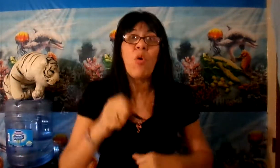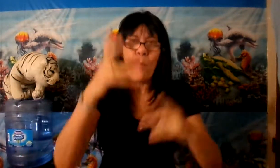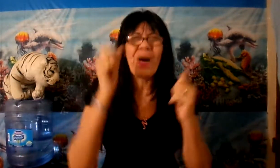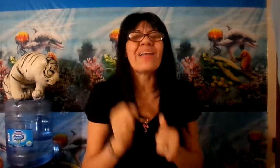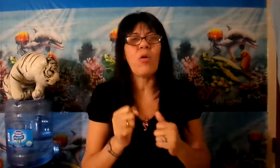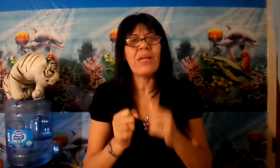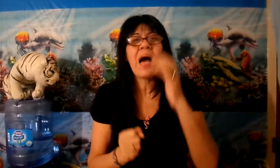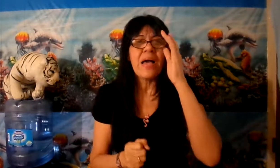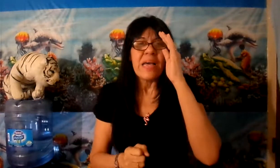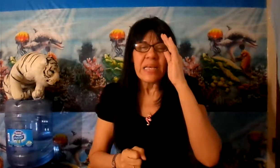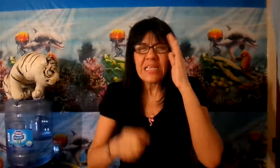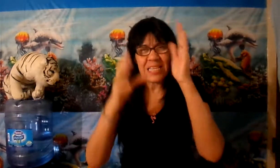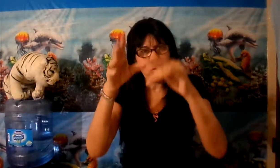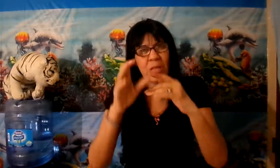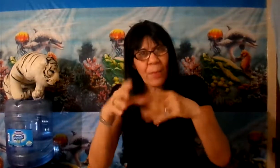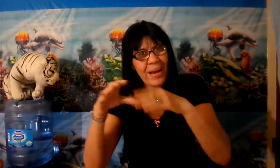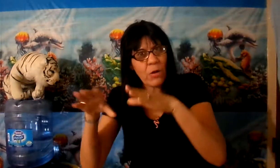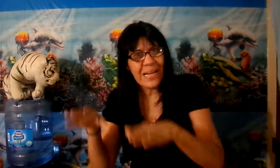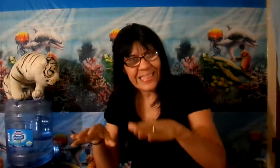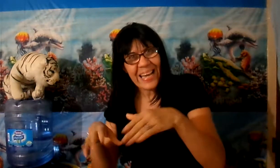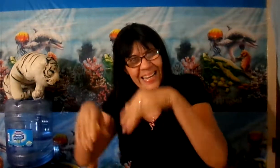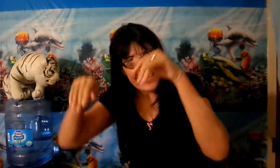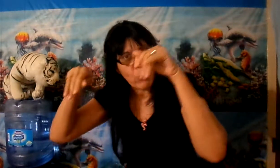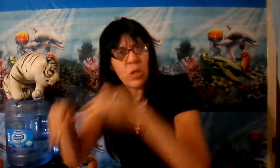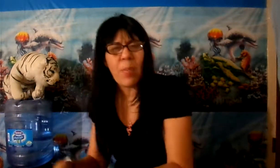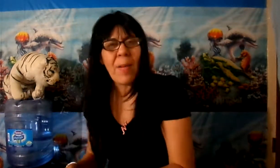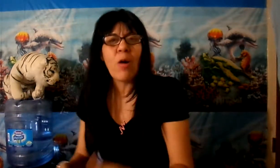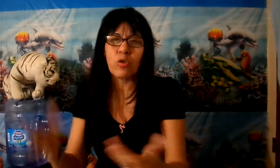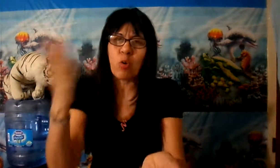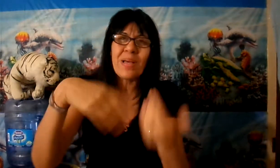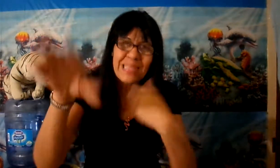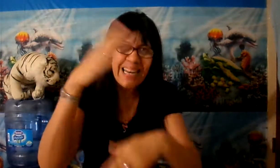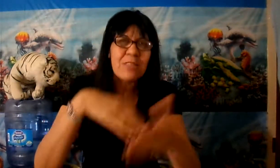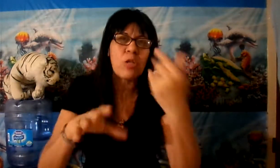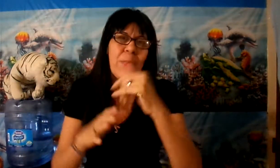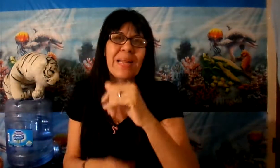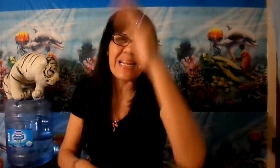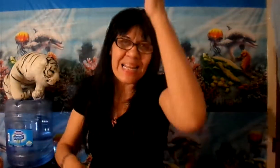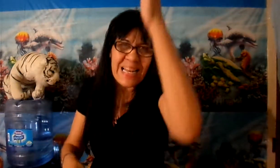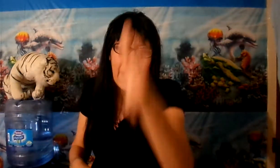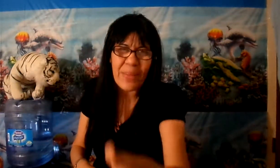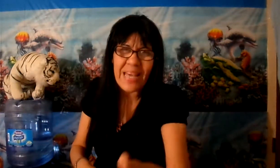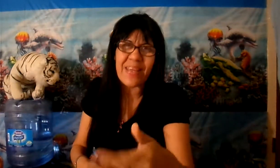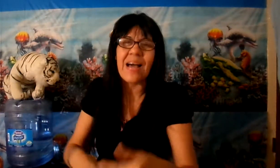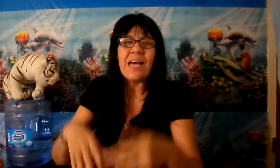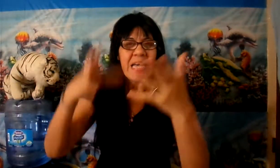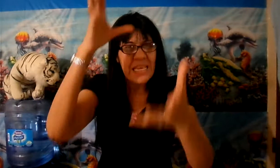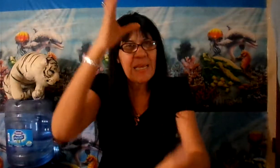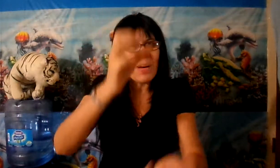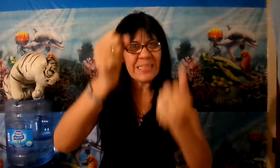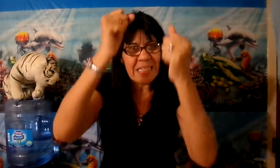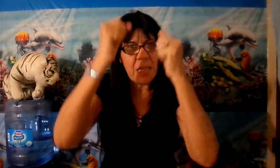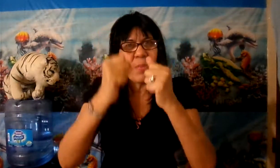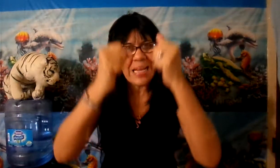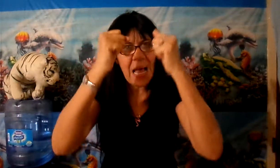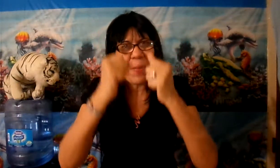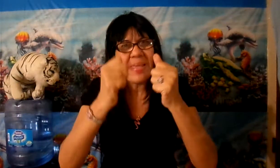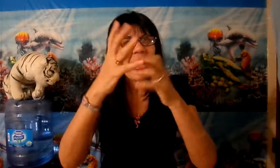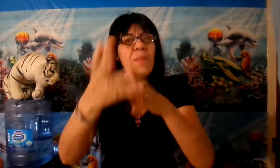parados, ¿verdad? Y si tú estás parado en la tierra y te hunde para abajo, yo me trato de parar en la piedra y mantenerme en la peña ahí